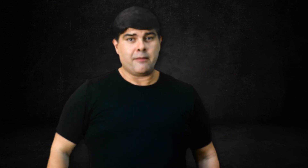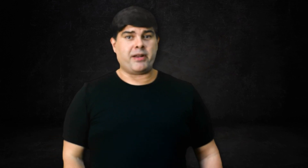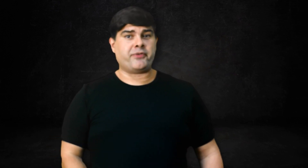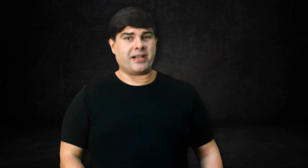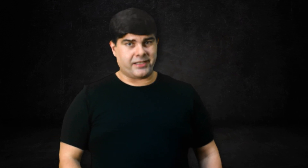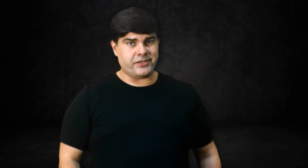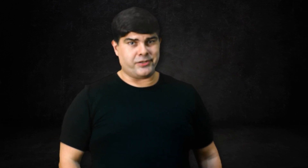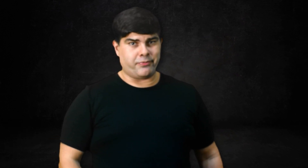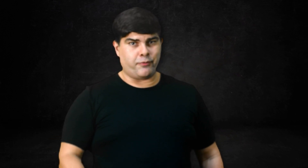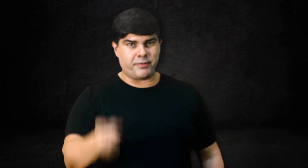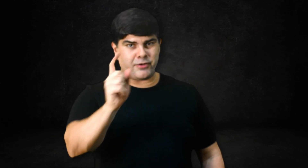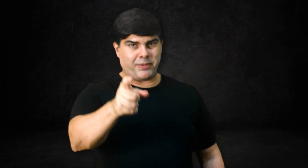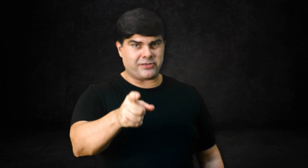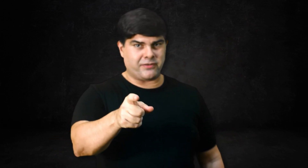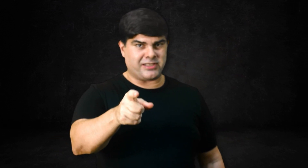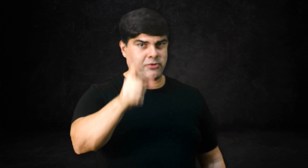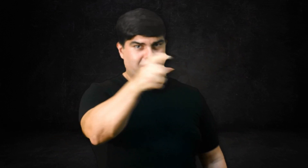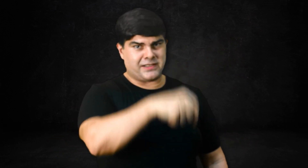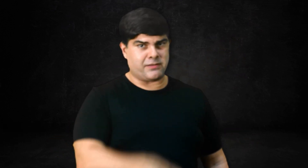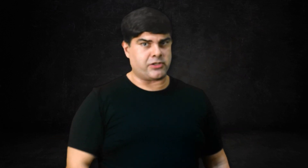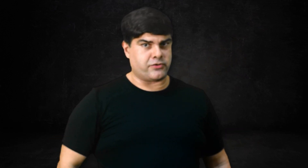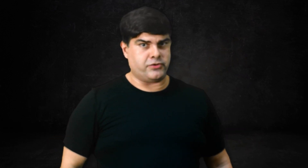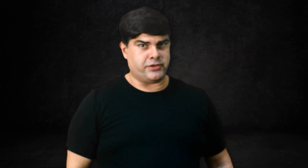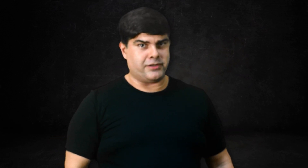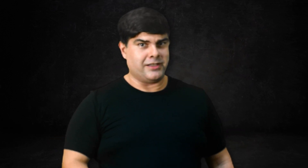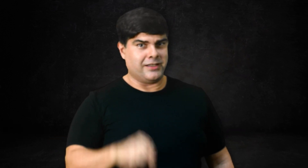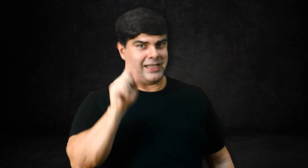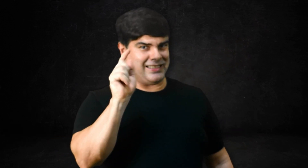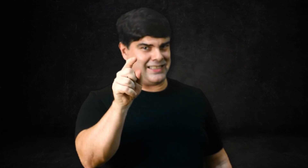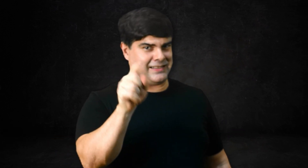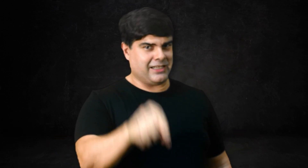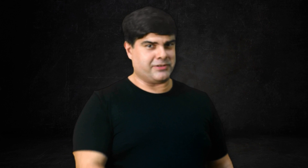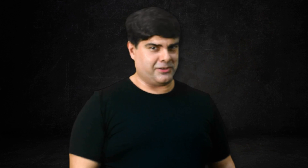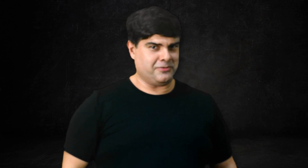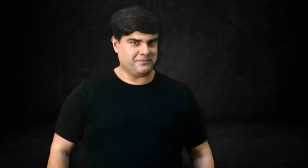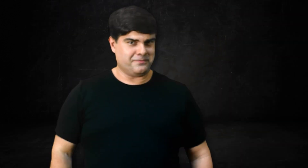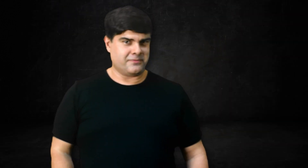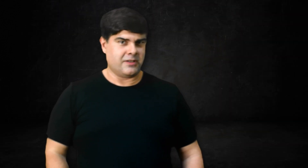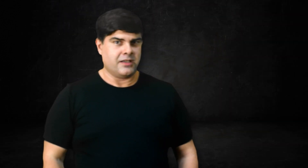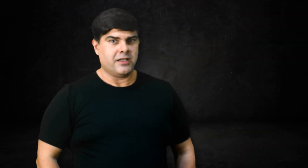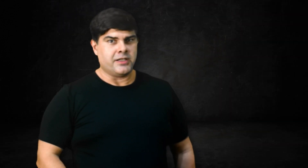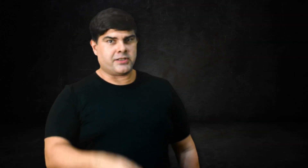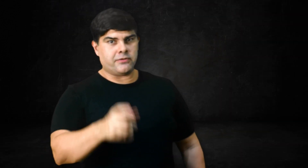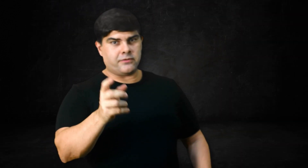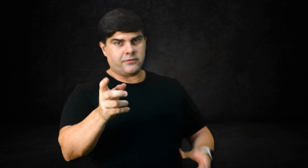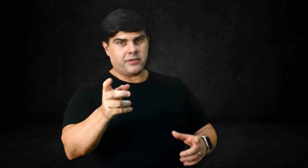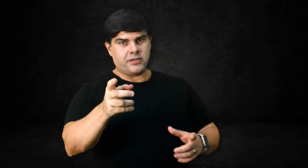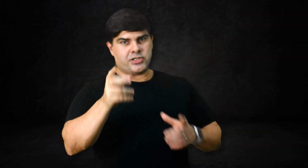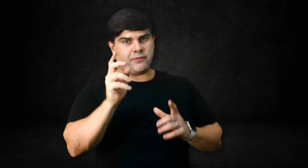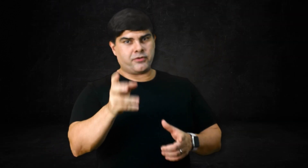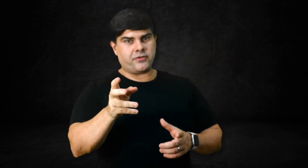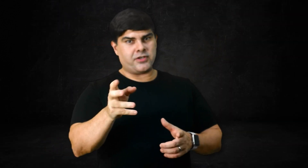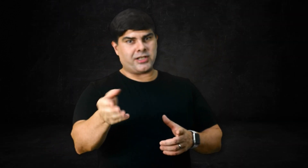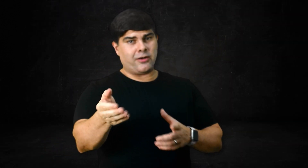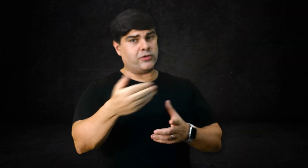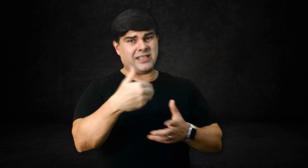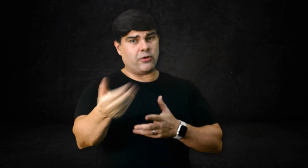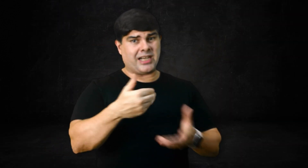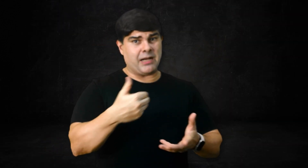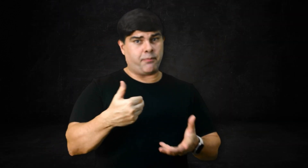para ficar grande, o primeiro passo é você melhorar a sensibilidade à insulina. É essencial, entendeu? Então, já viu que se você tirar ou zerar o carbo, por